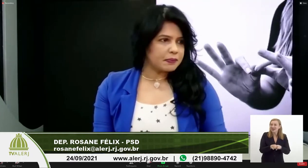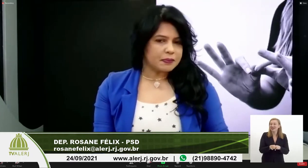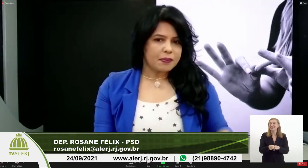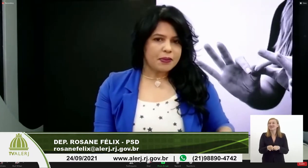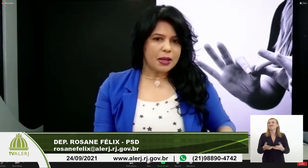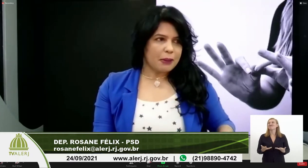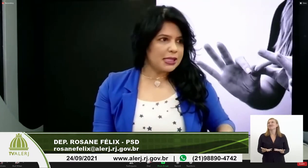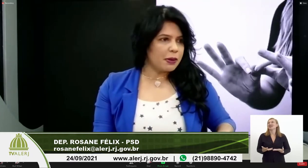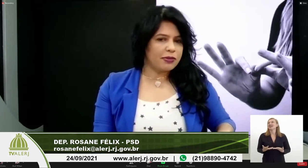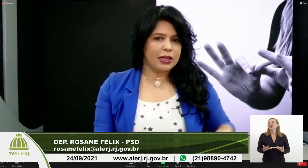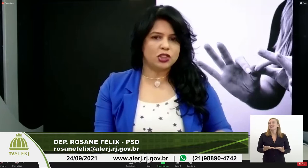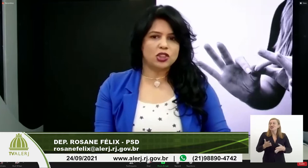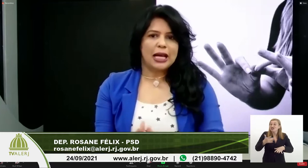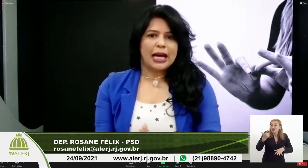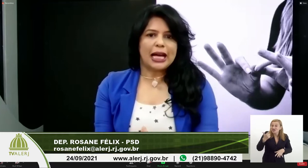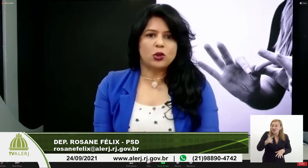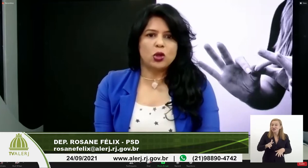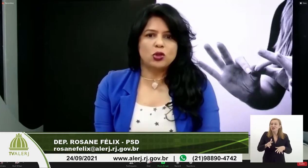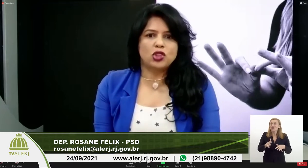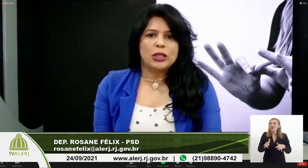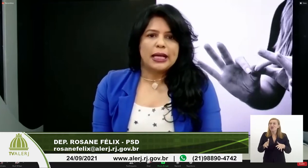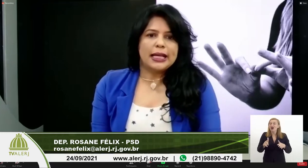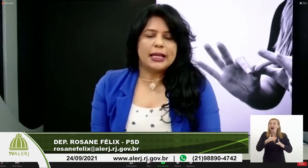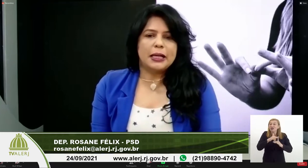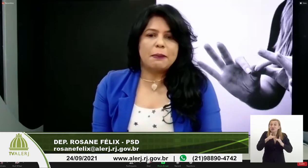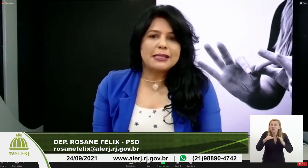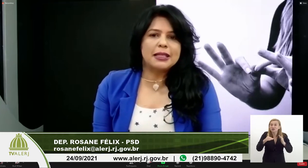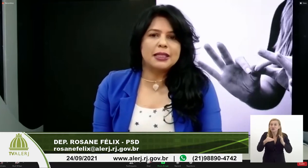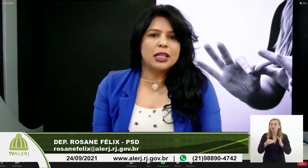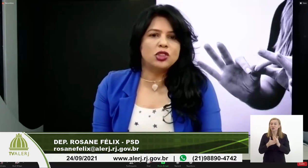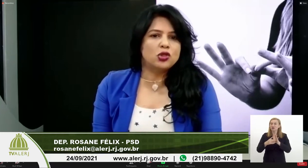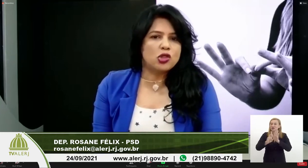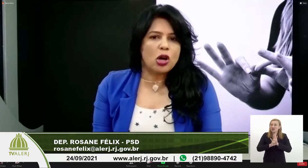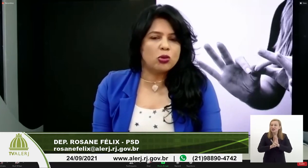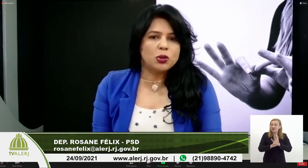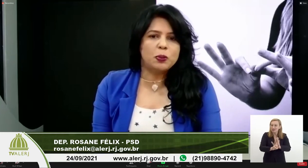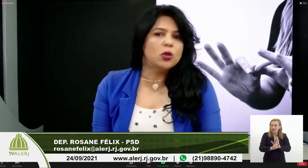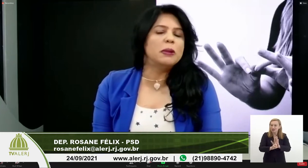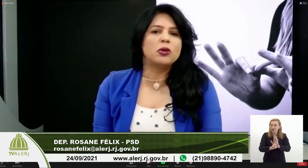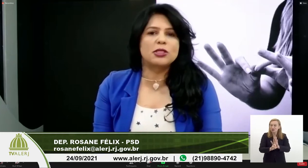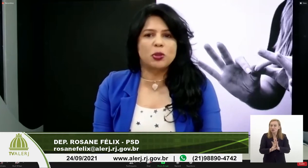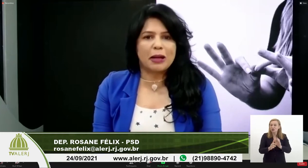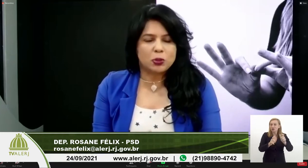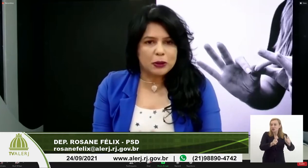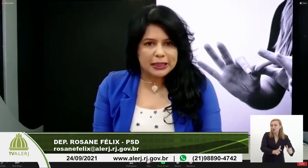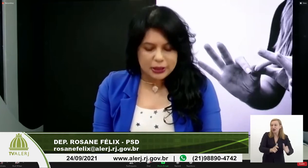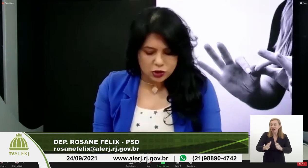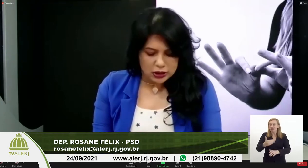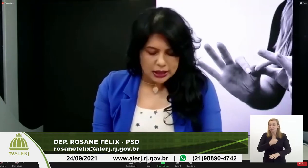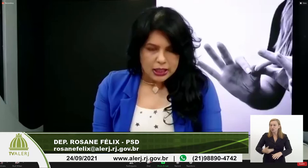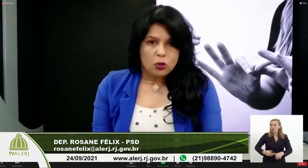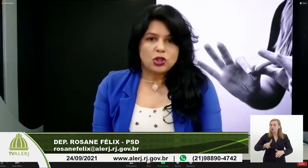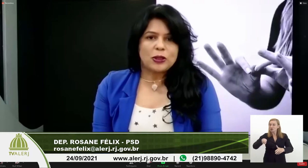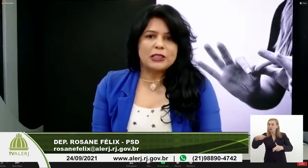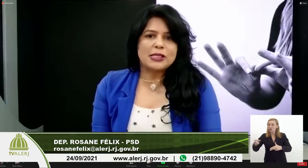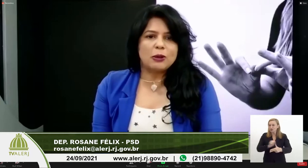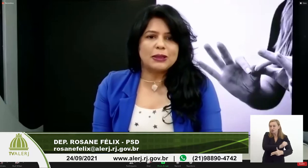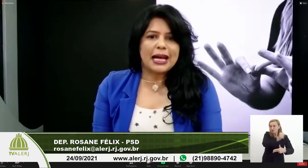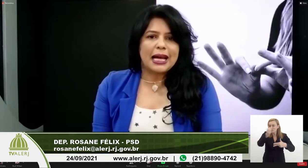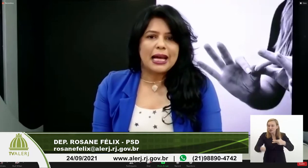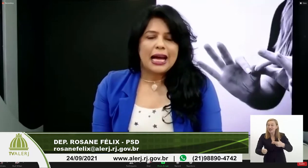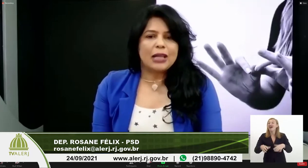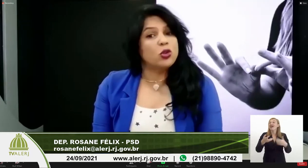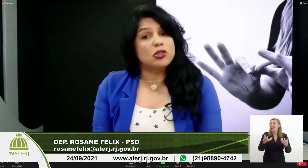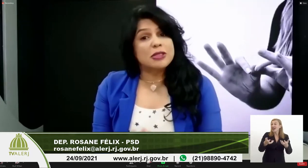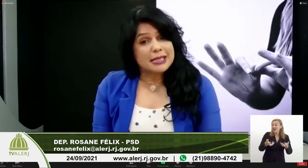mais uma vez a todos os representantes dos órgãos públicos e de mais poderes, gostaria de